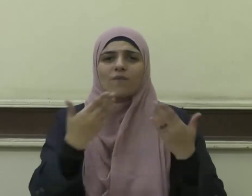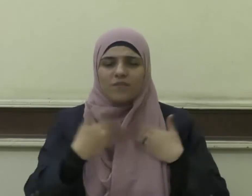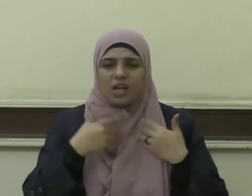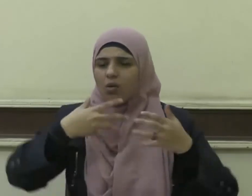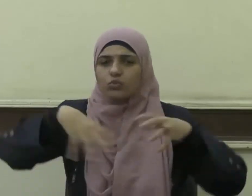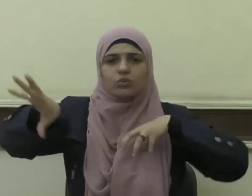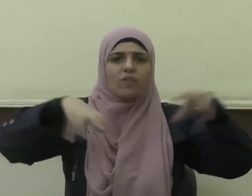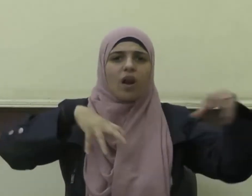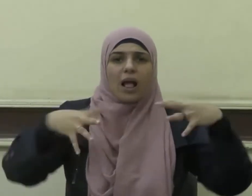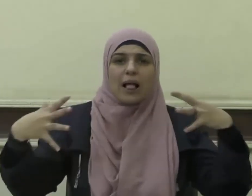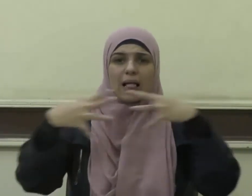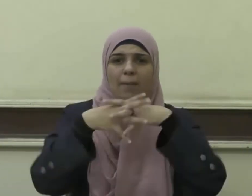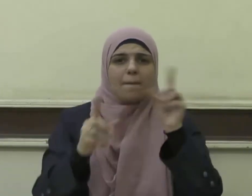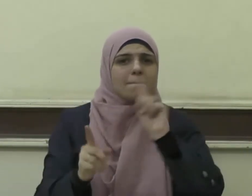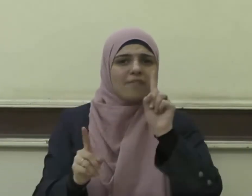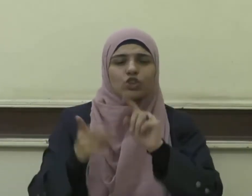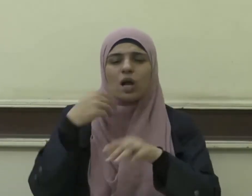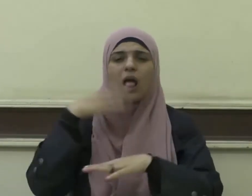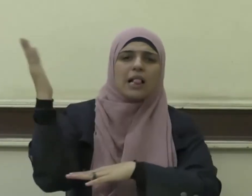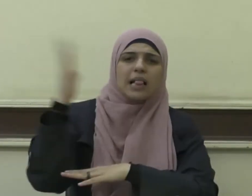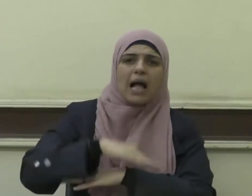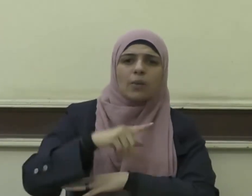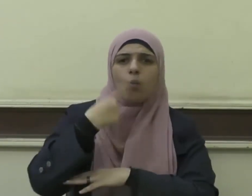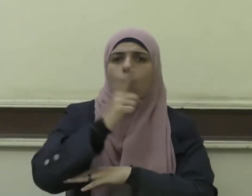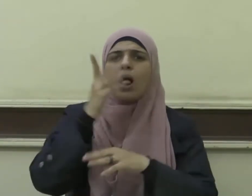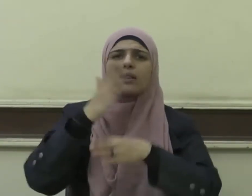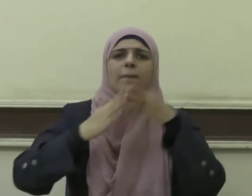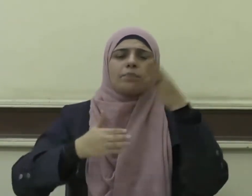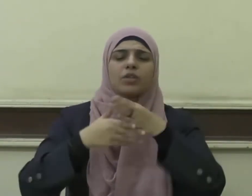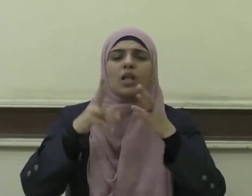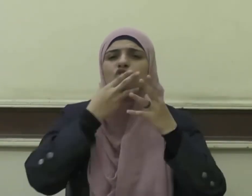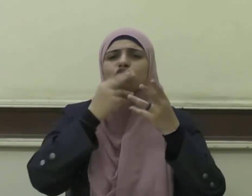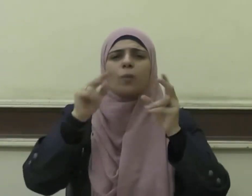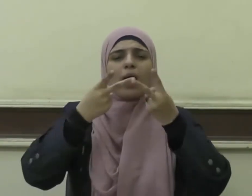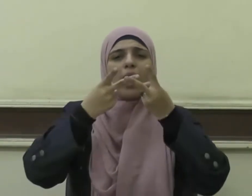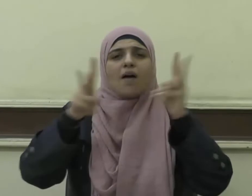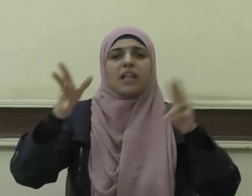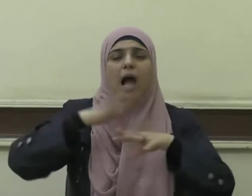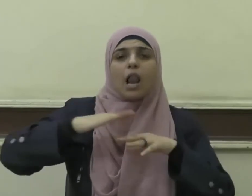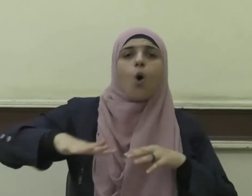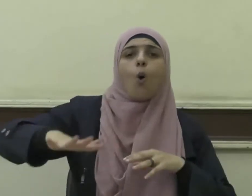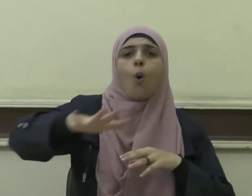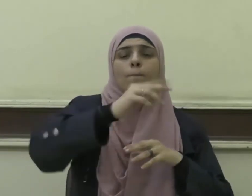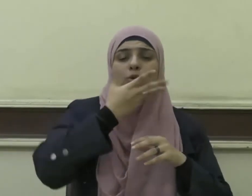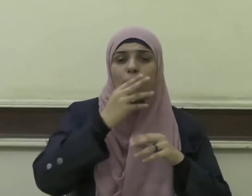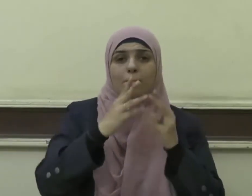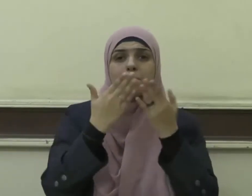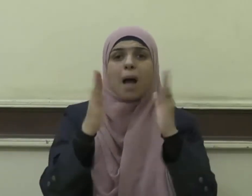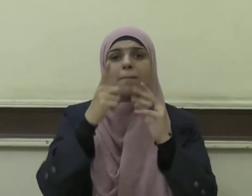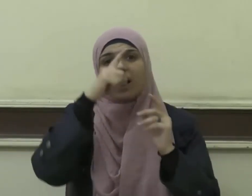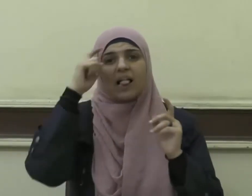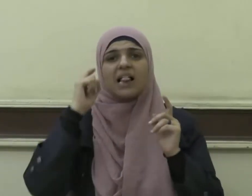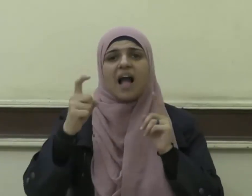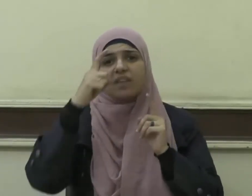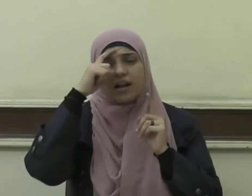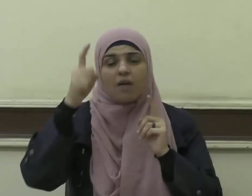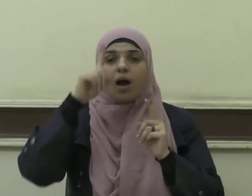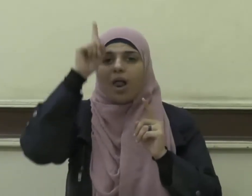وتهدم ولا تبني وتفتح على الأمة باب التكفير الذي حذَّر الإسلام